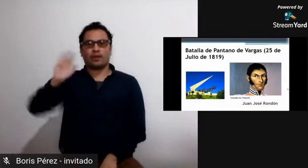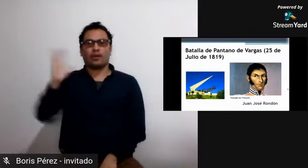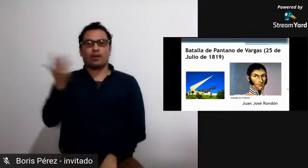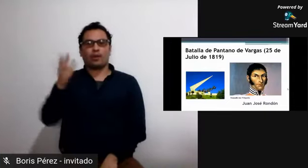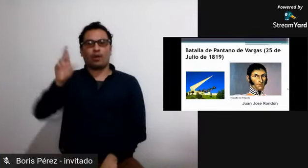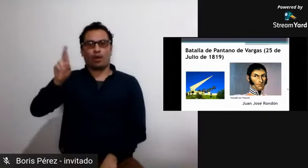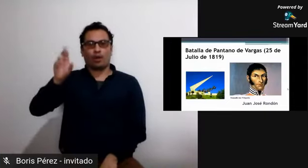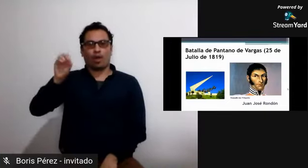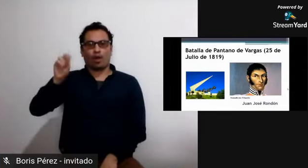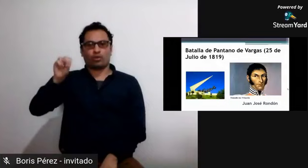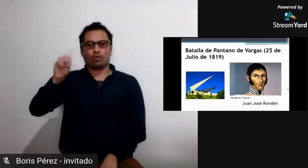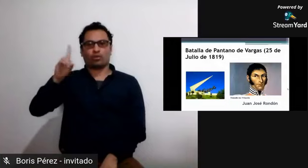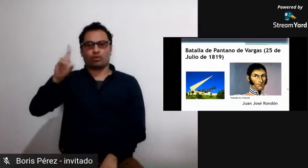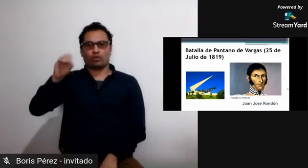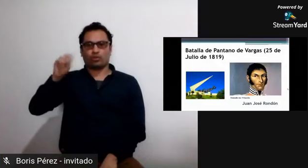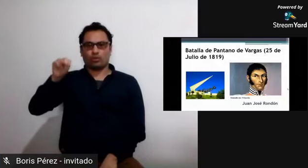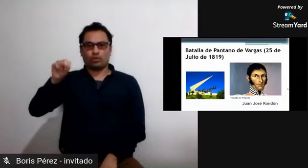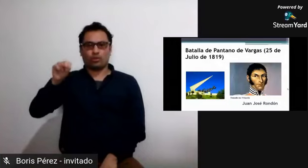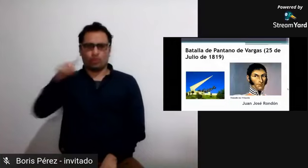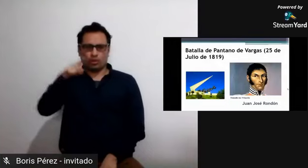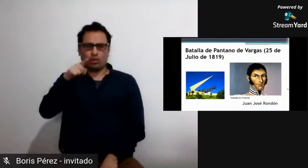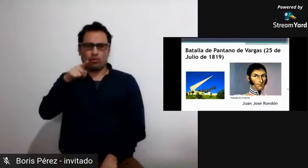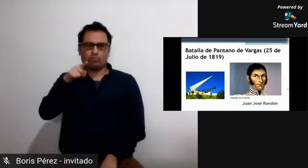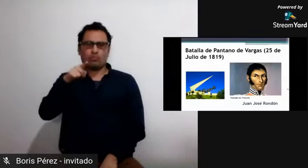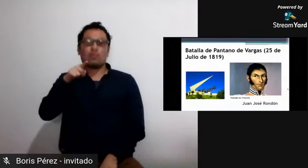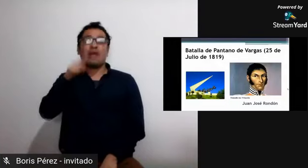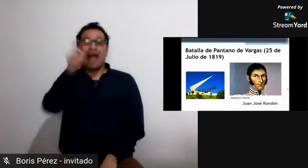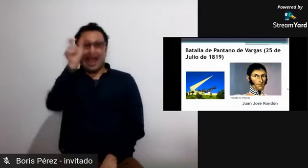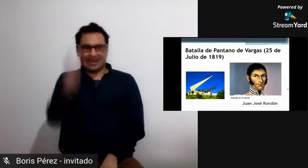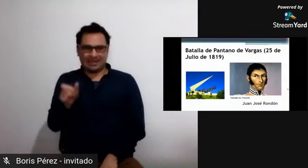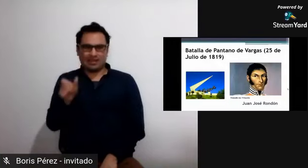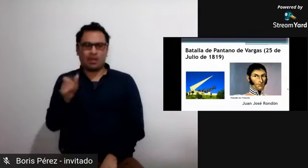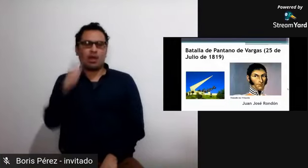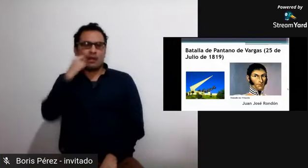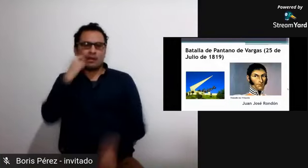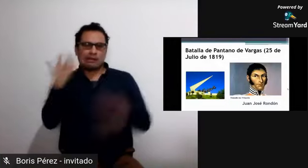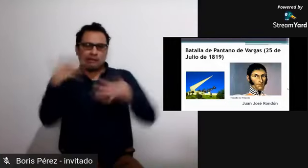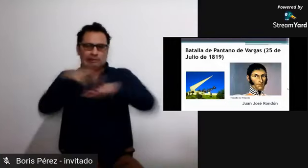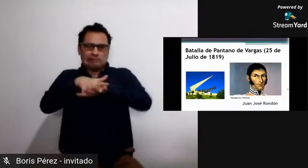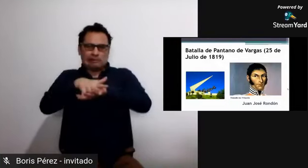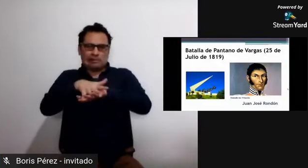cuyo nombre es Juan José Rendón.